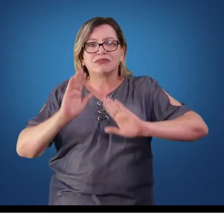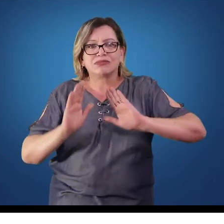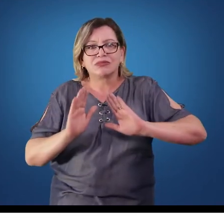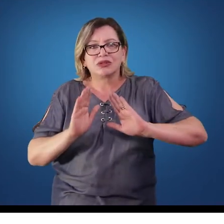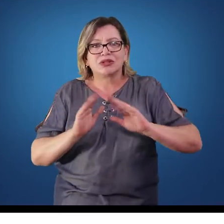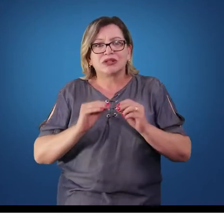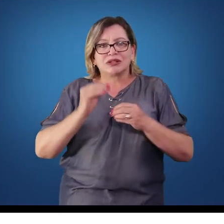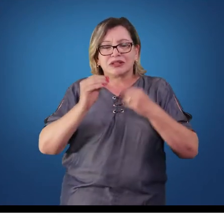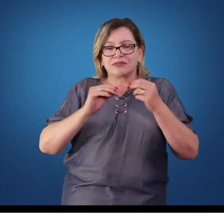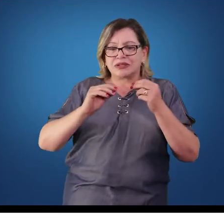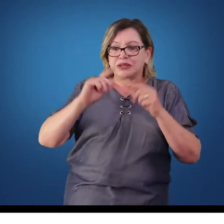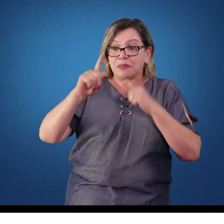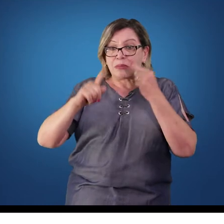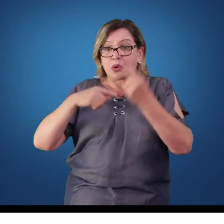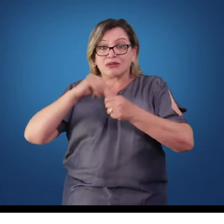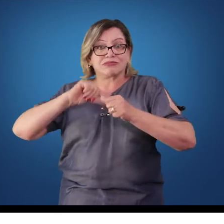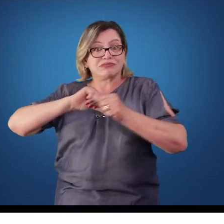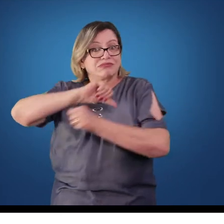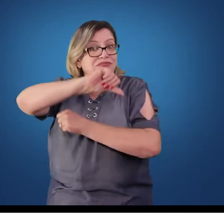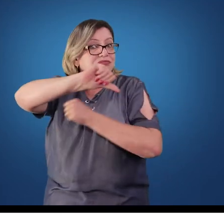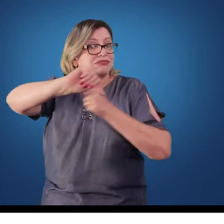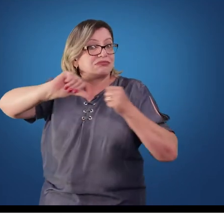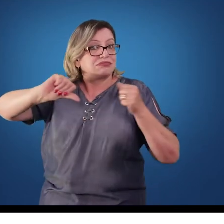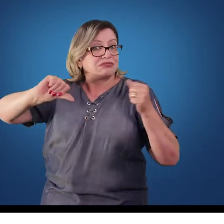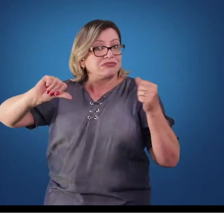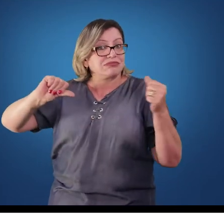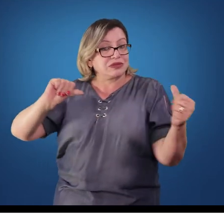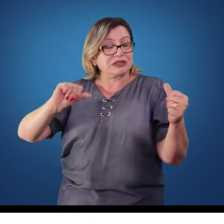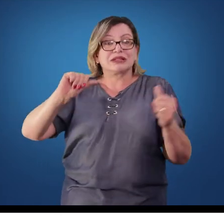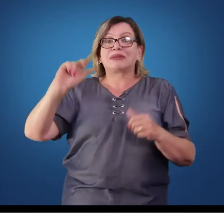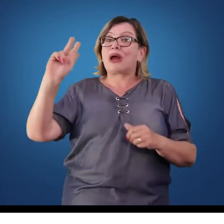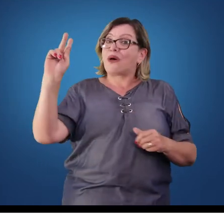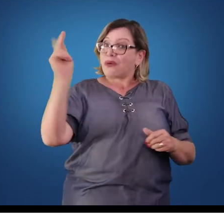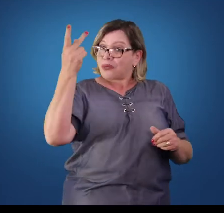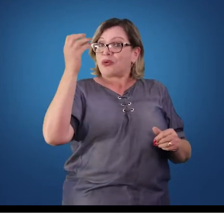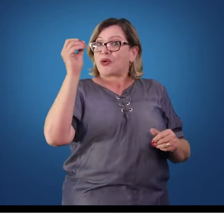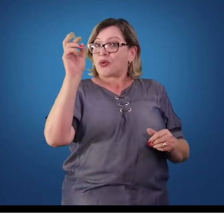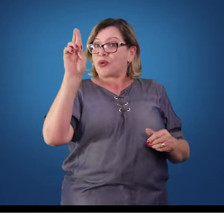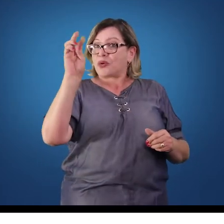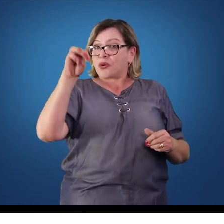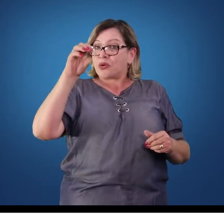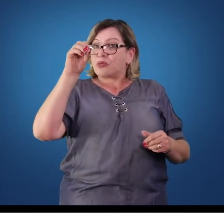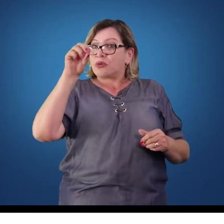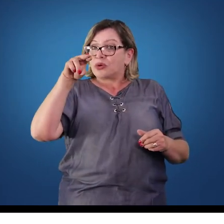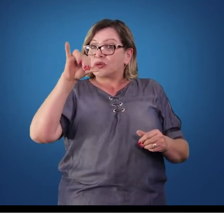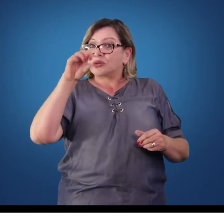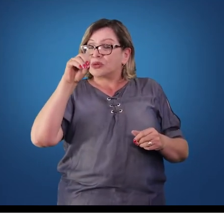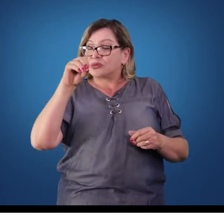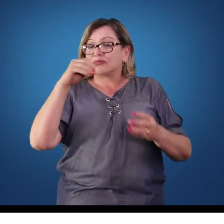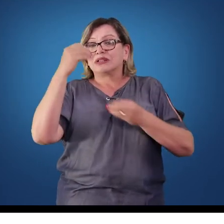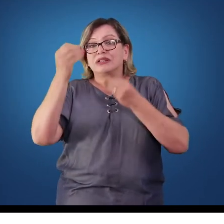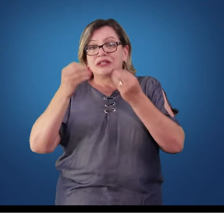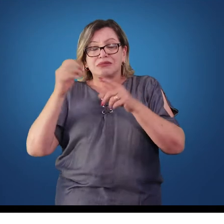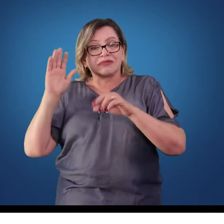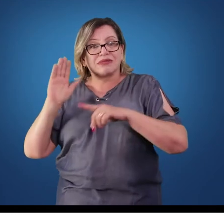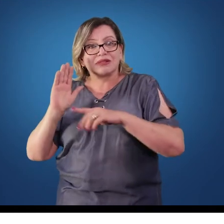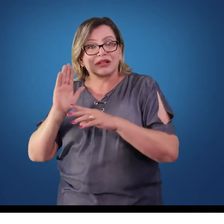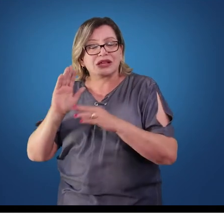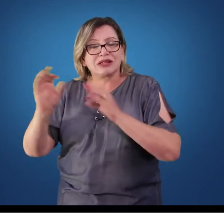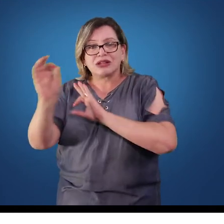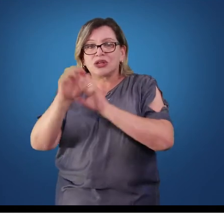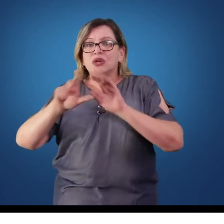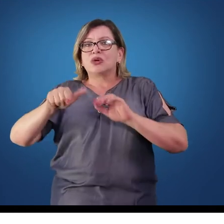colesterol, será convertido na sua grande maioria em hormônios. E os fosfolípides, por sua vez, vão ajudar a